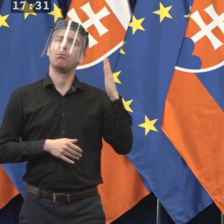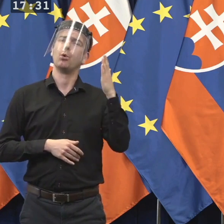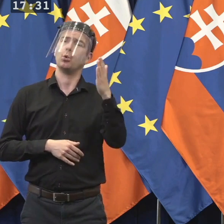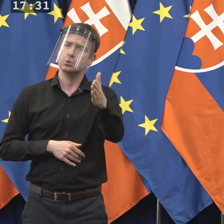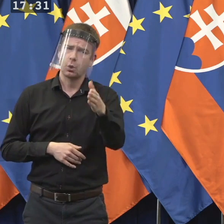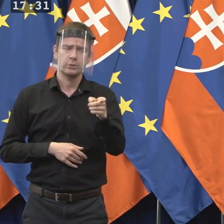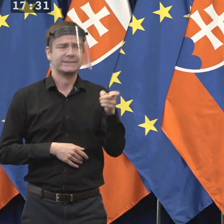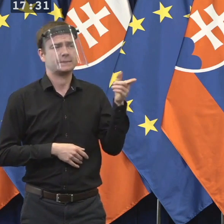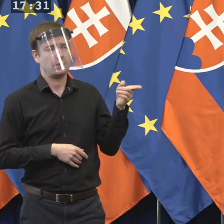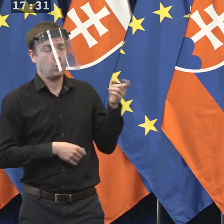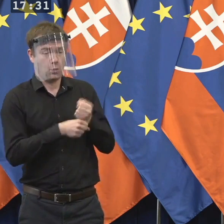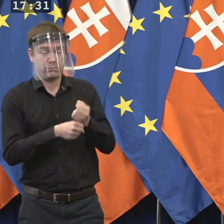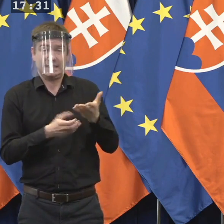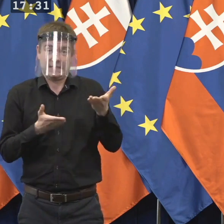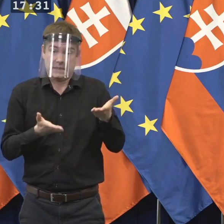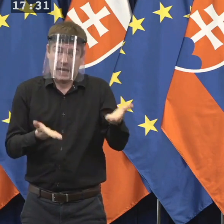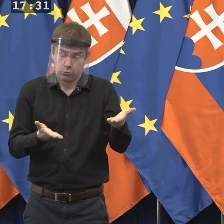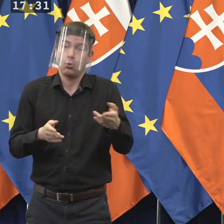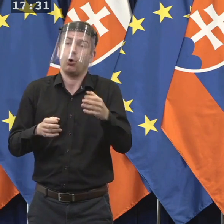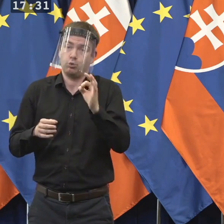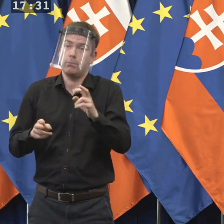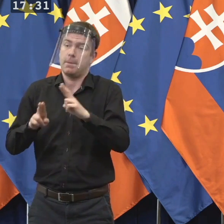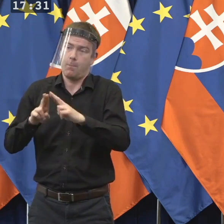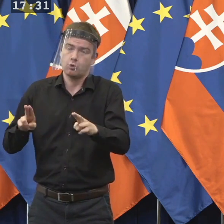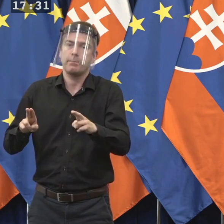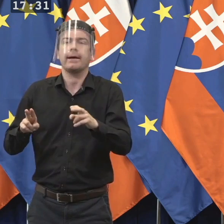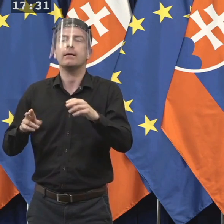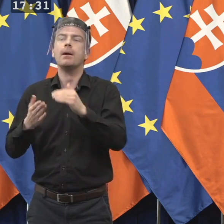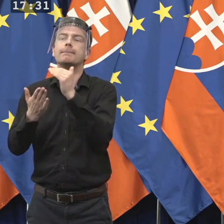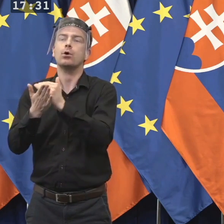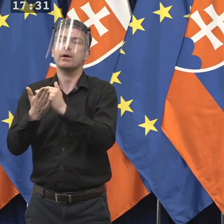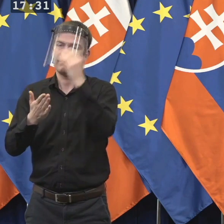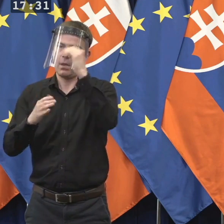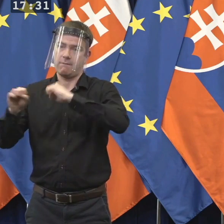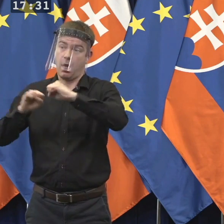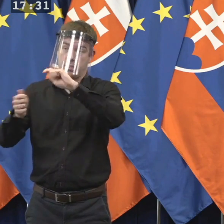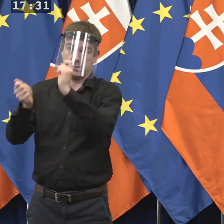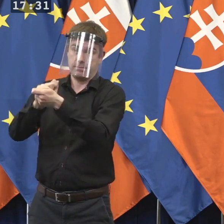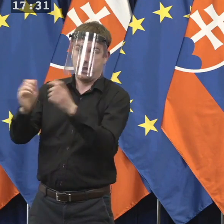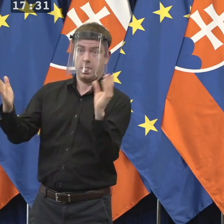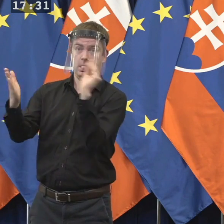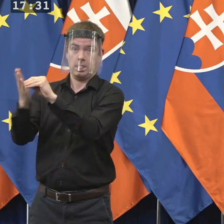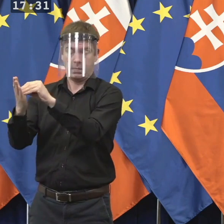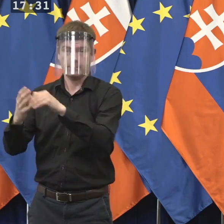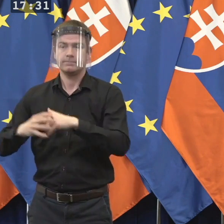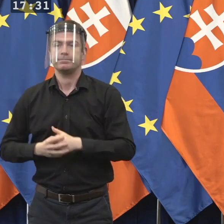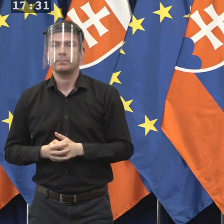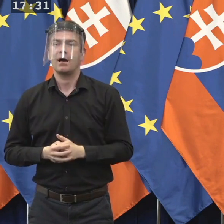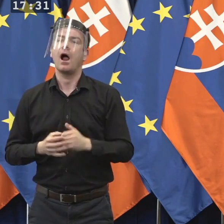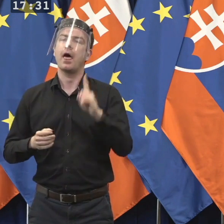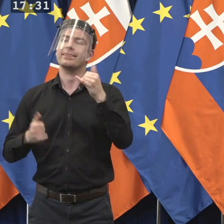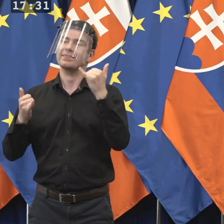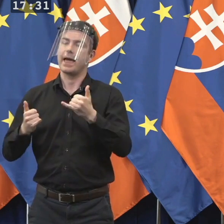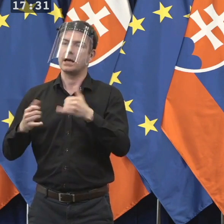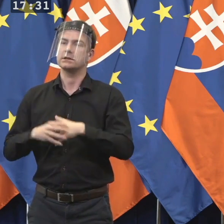prax raziť. Dobre, dajme to do programový vlásenia vlády. Ale nám dnes išlo prioritne o to, aby sme voči súdcom, ktorí tam dnes